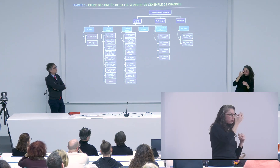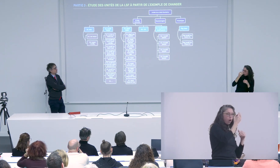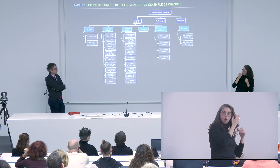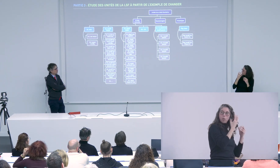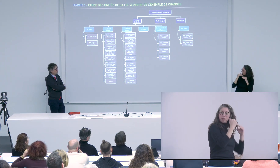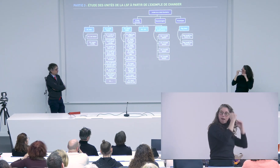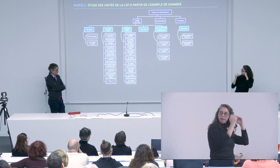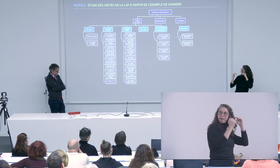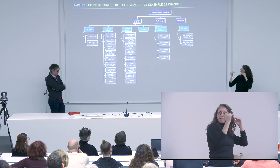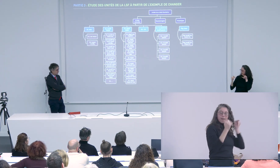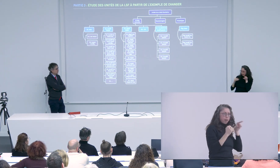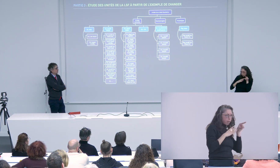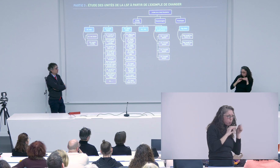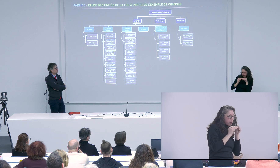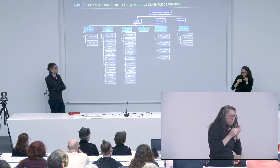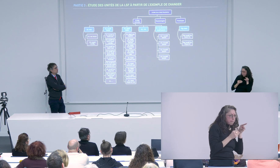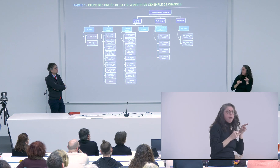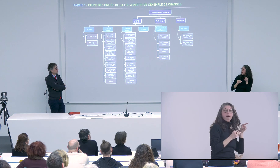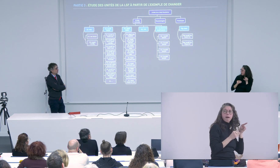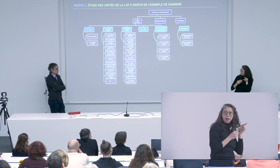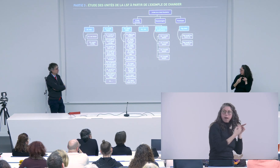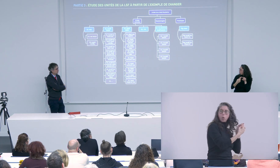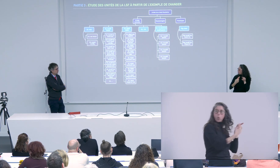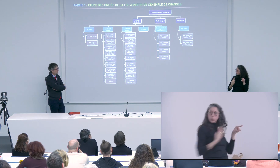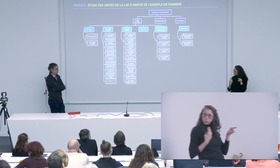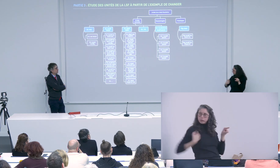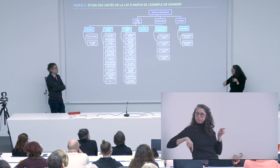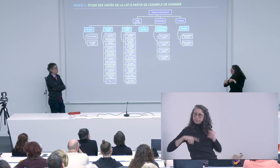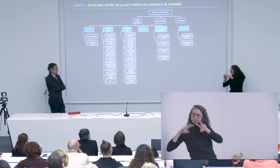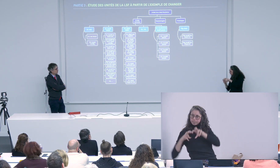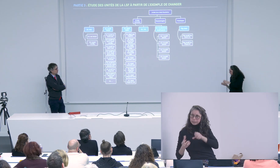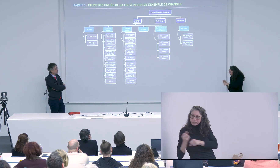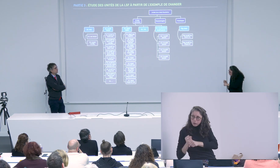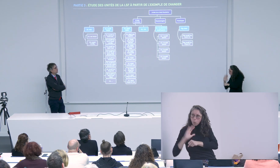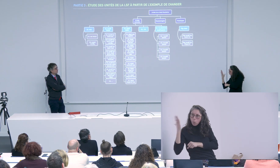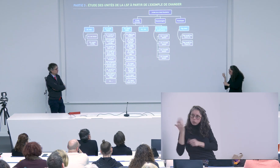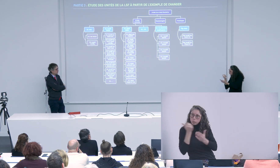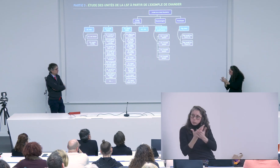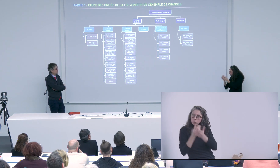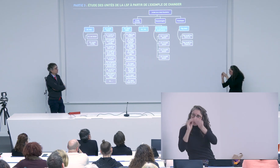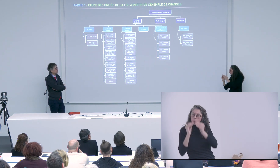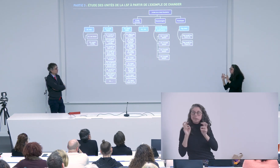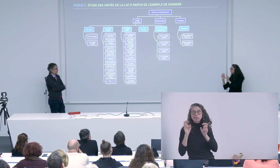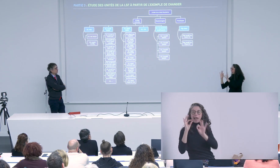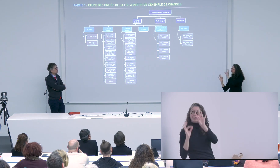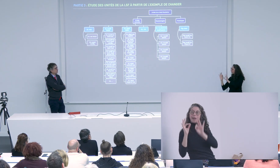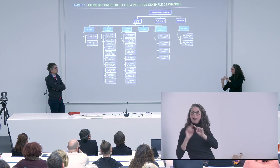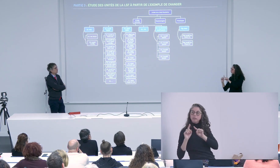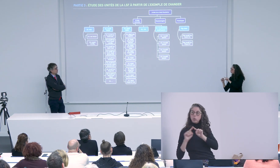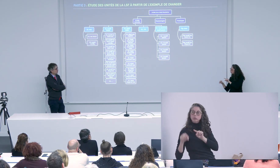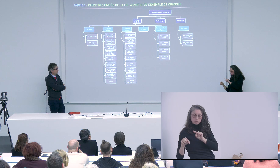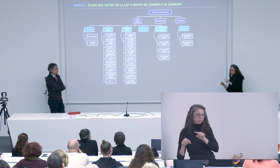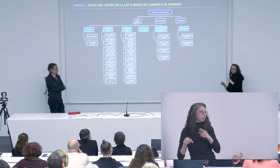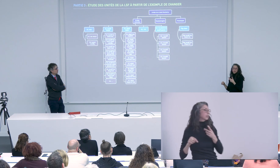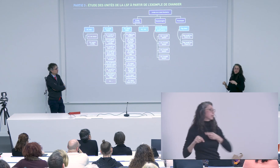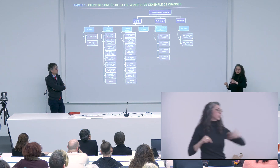une relation entre les linguistes qui vont développer cet outil qui vont le faire utiliser par des élèves et qui vont avoir les retours par ces élèves au travers